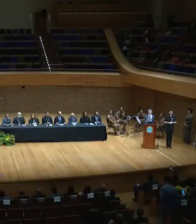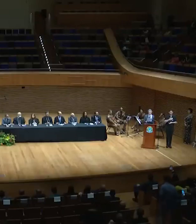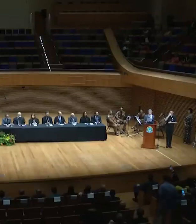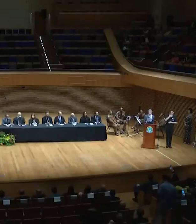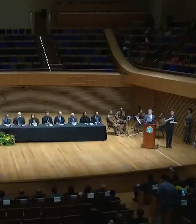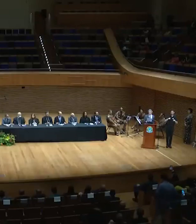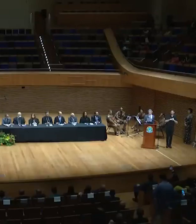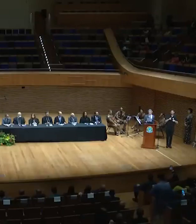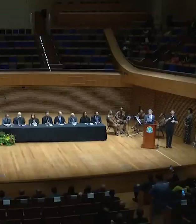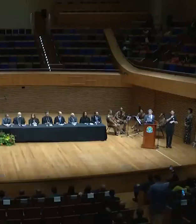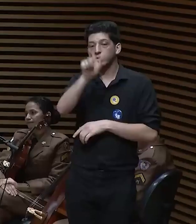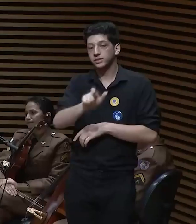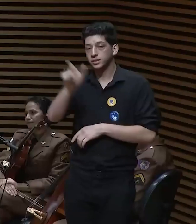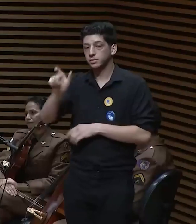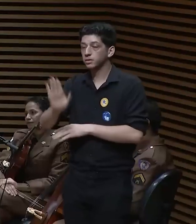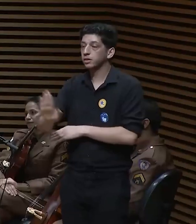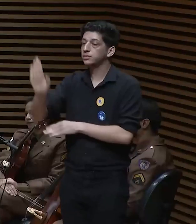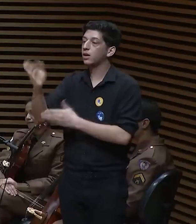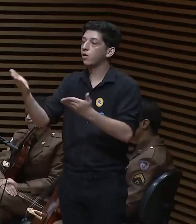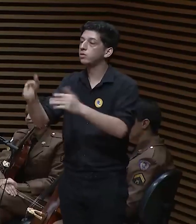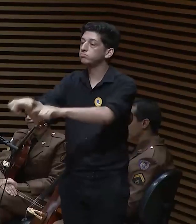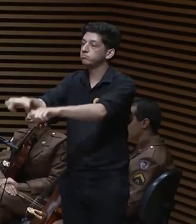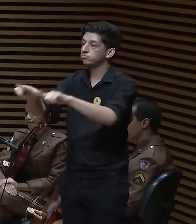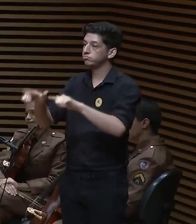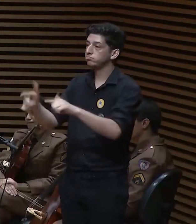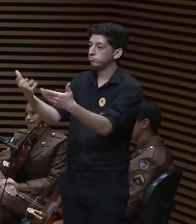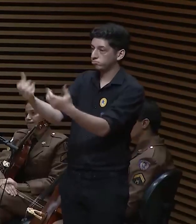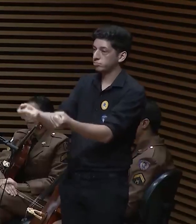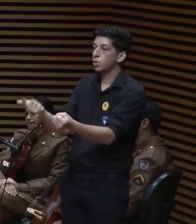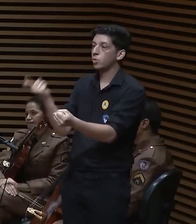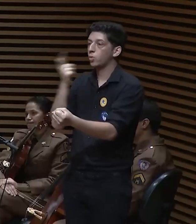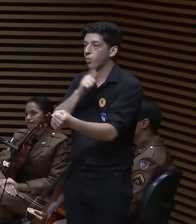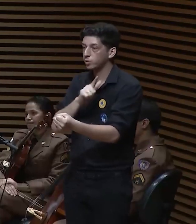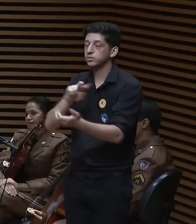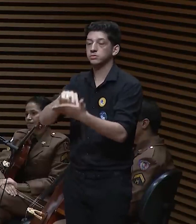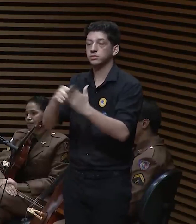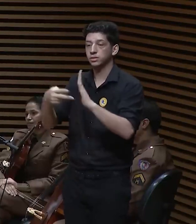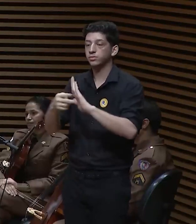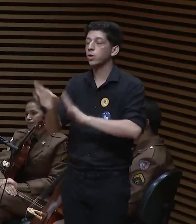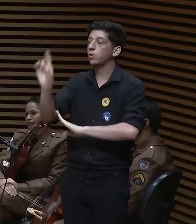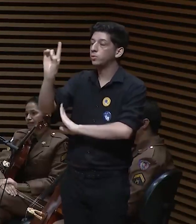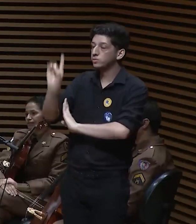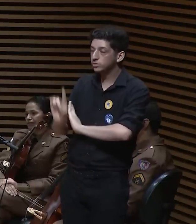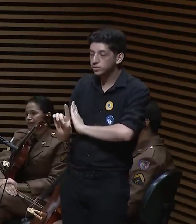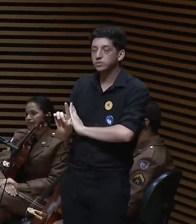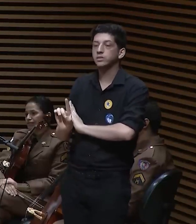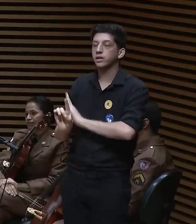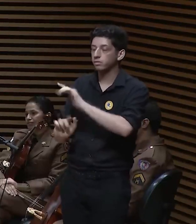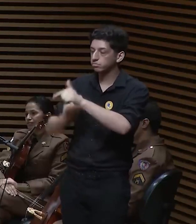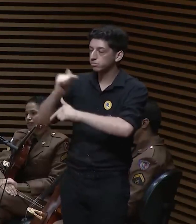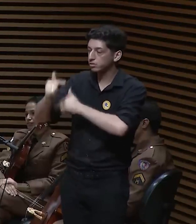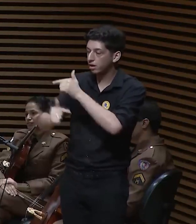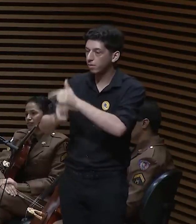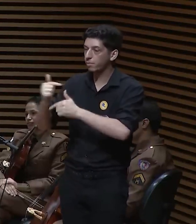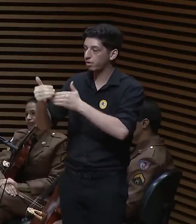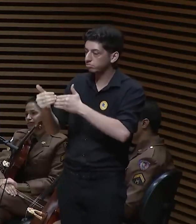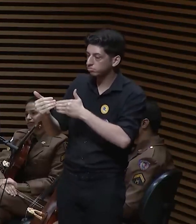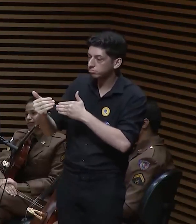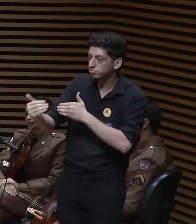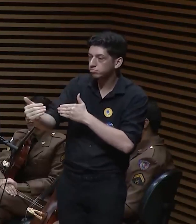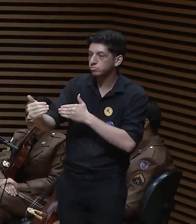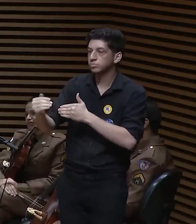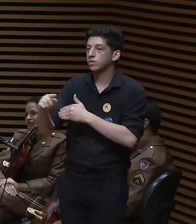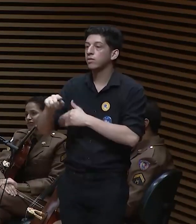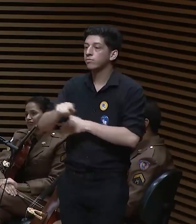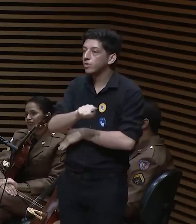candidatos também recebem hoje o seu diploma, que confere o direito de tomarem posse para o cargo